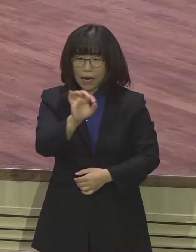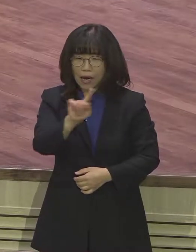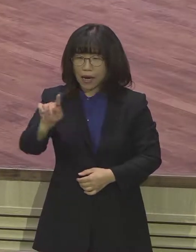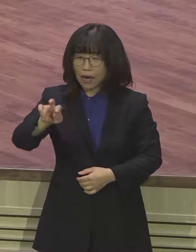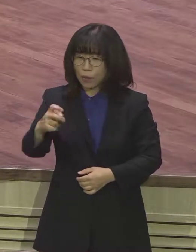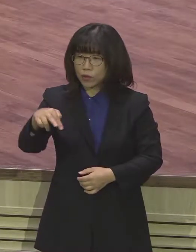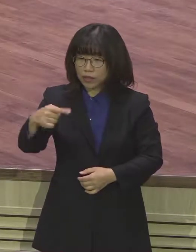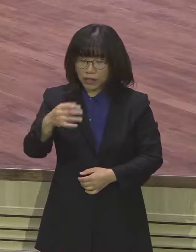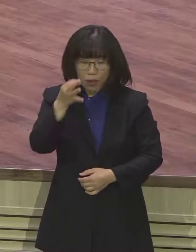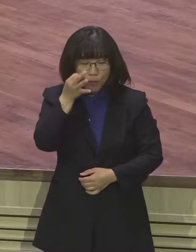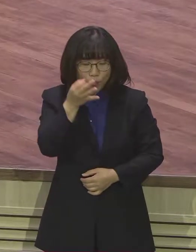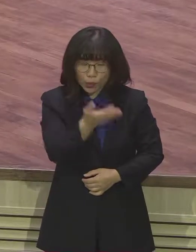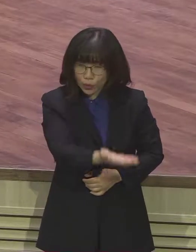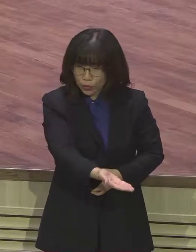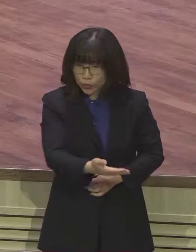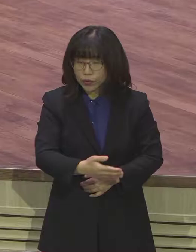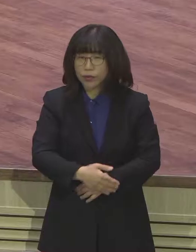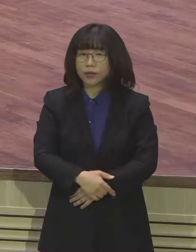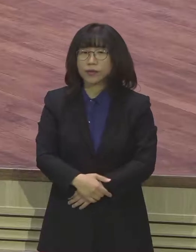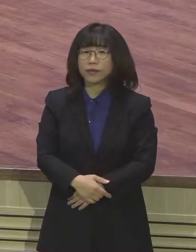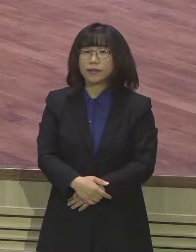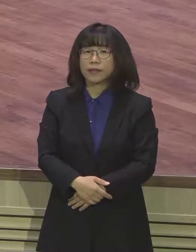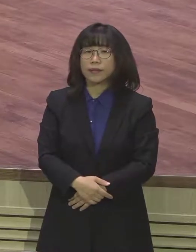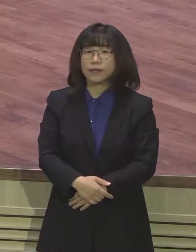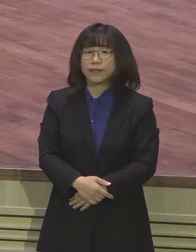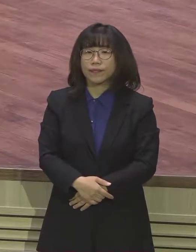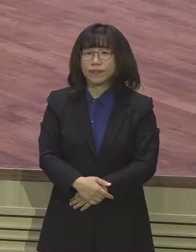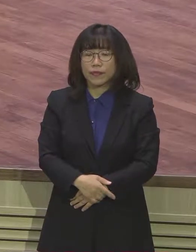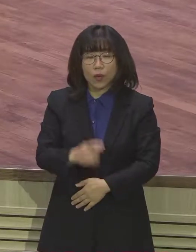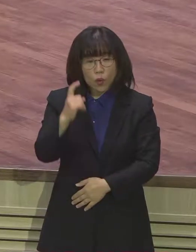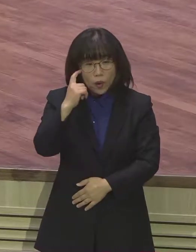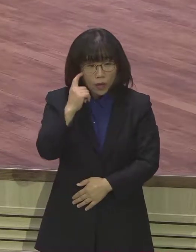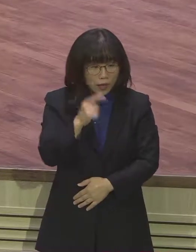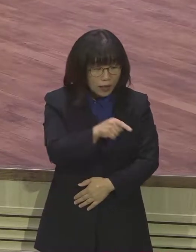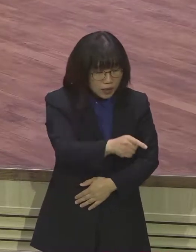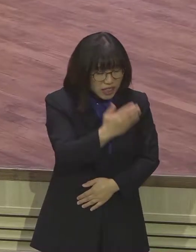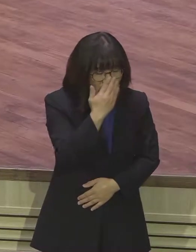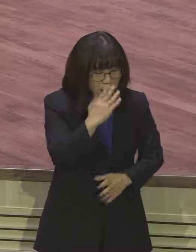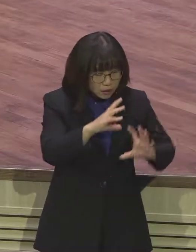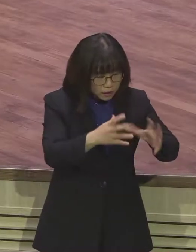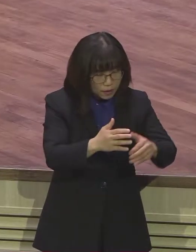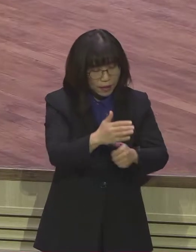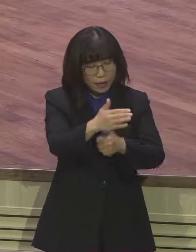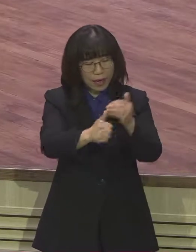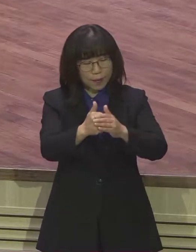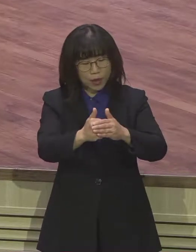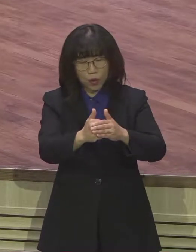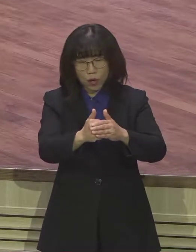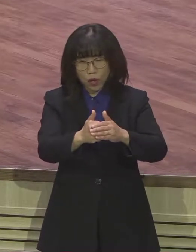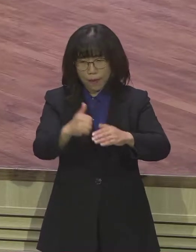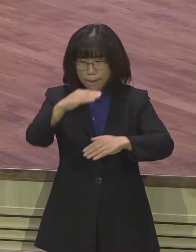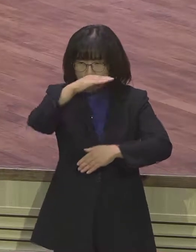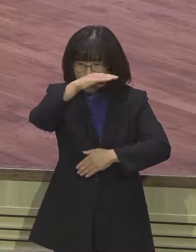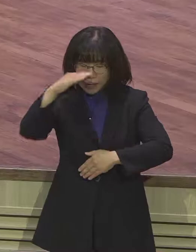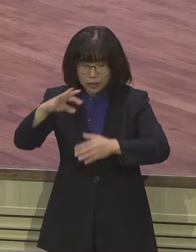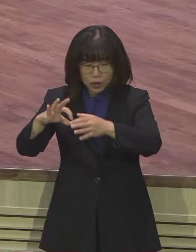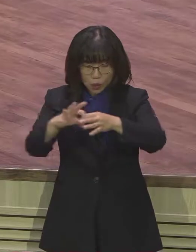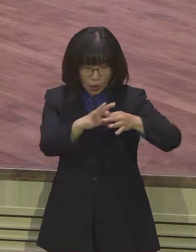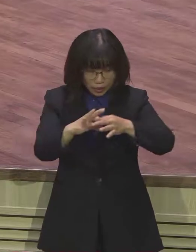이 환상을 보여주신 것은 이스라엘이 바로 하나님과의 올바른 관계에 서지 못하고 바로 그들의 영적 상태가 붕괴